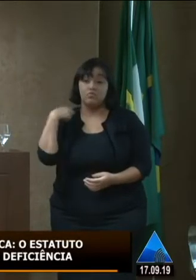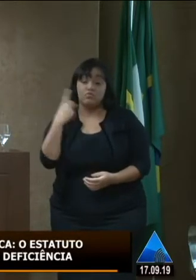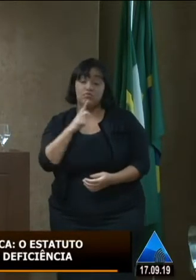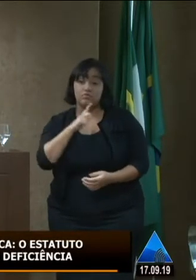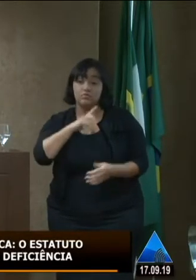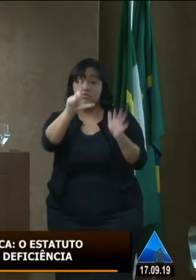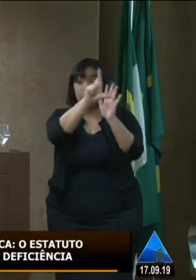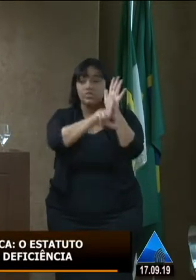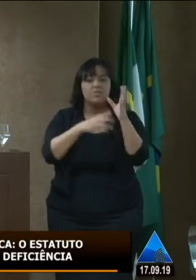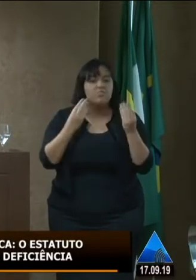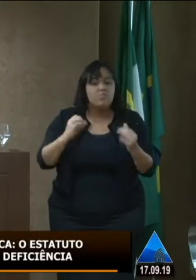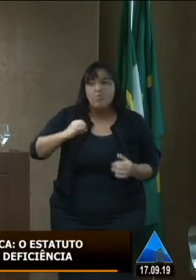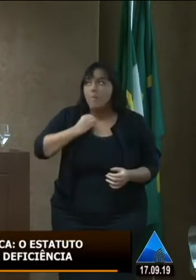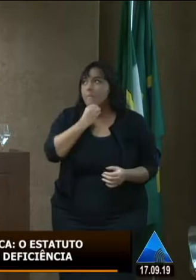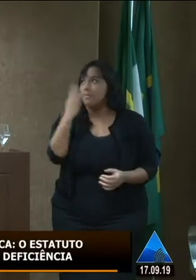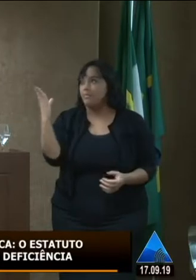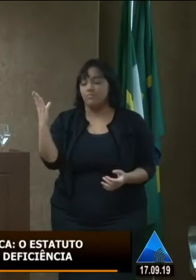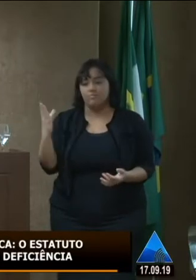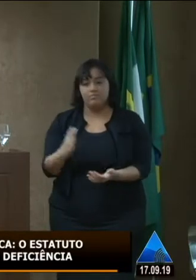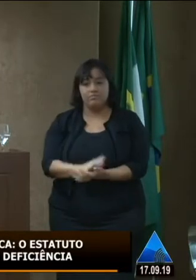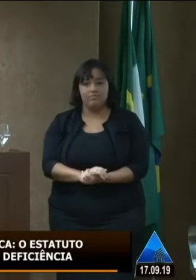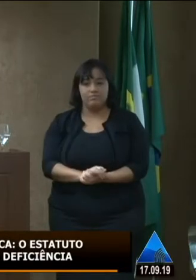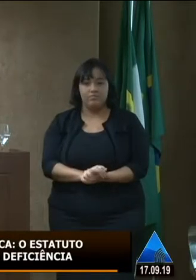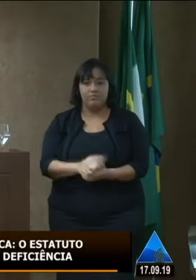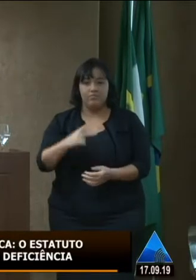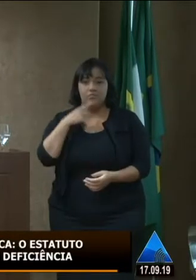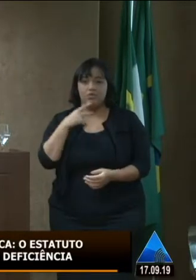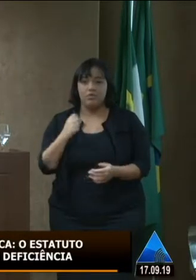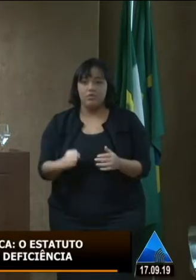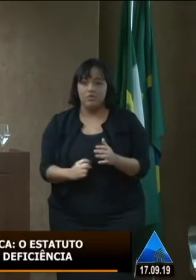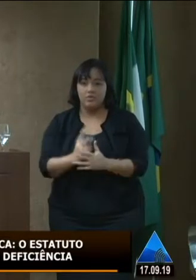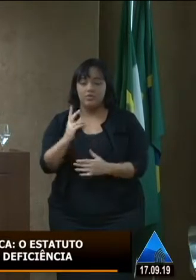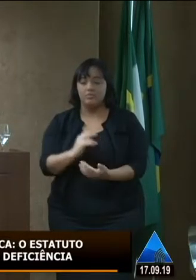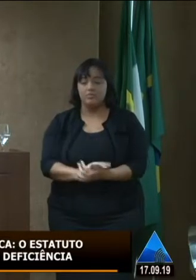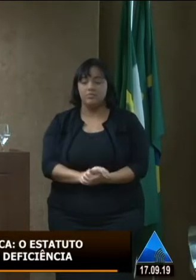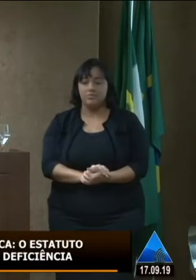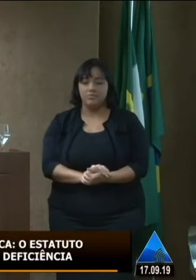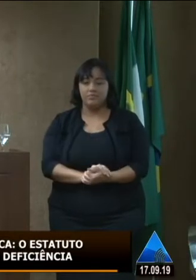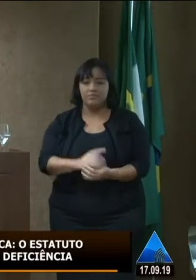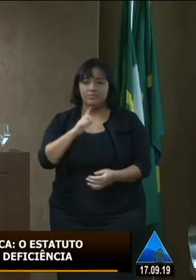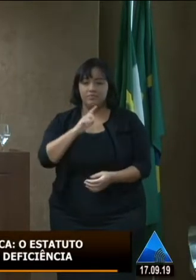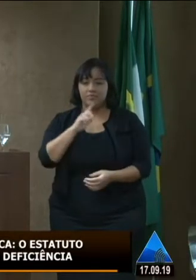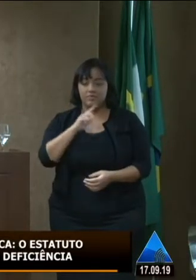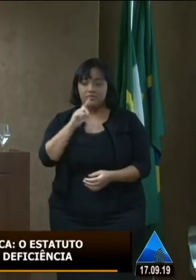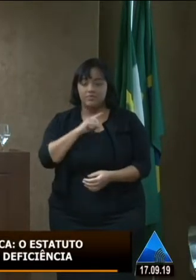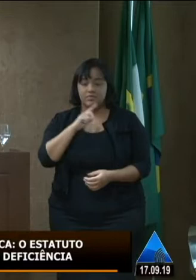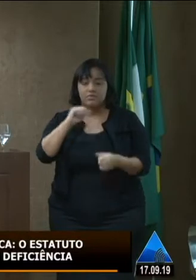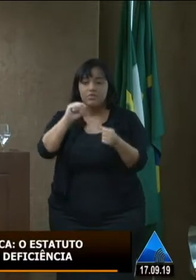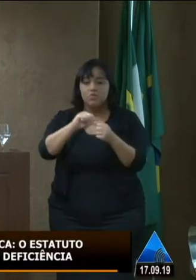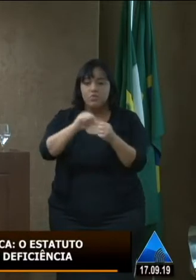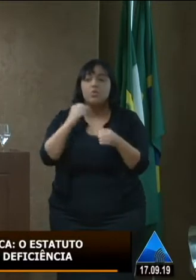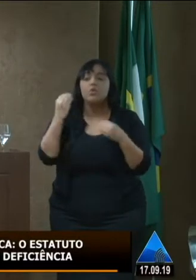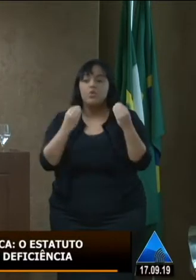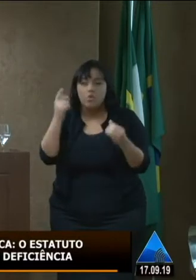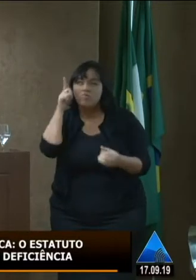excelentes nós temos grandes parlamentares que tem a capacidade e a competência de